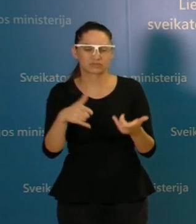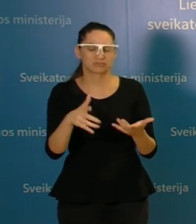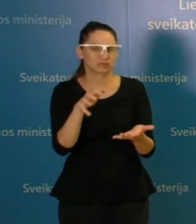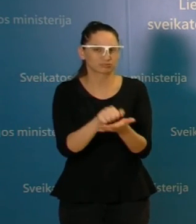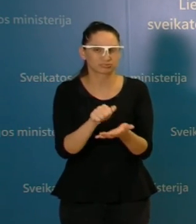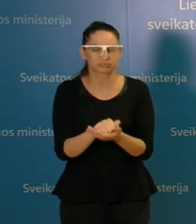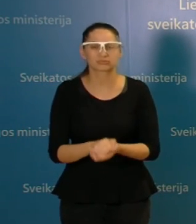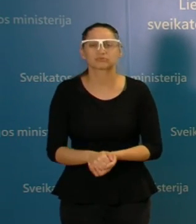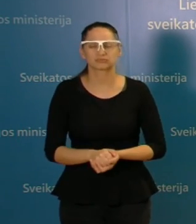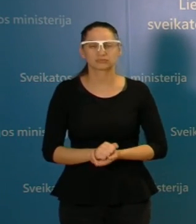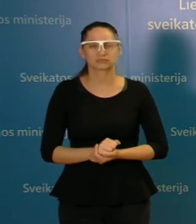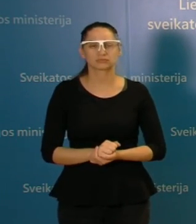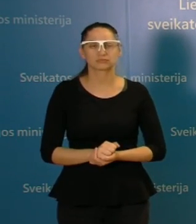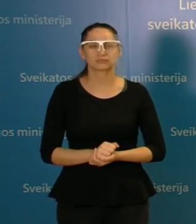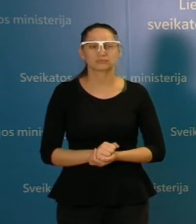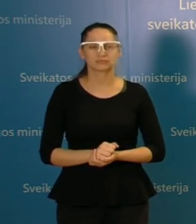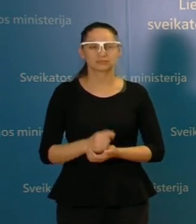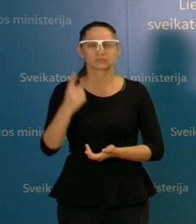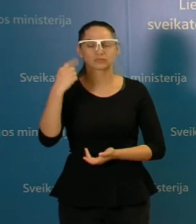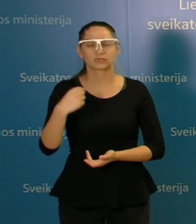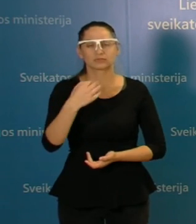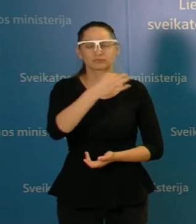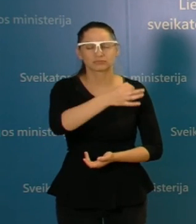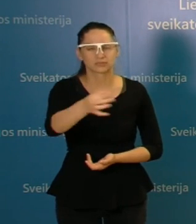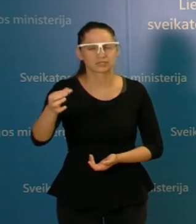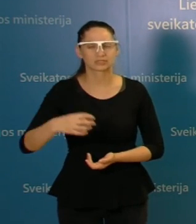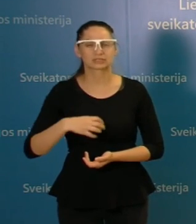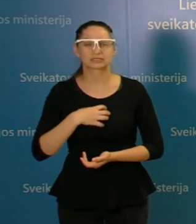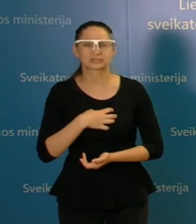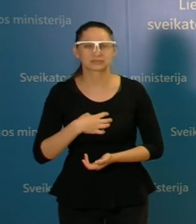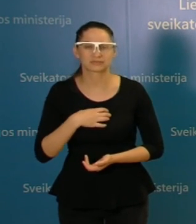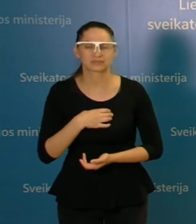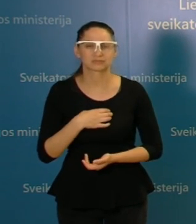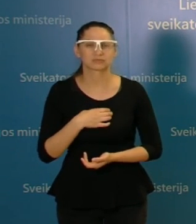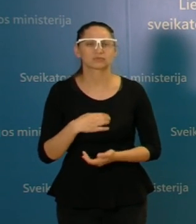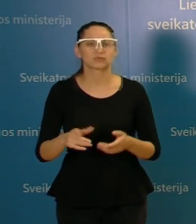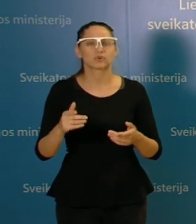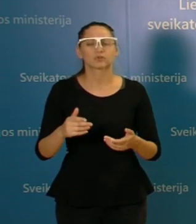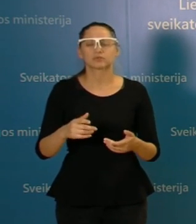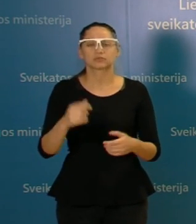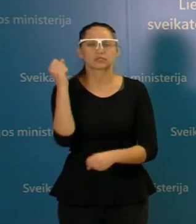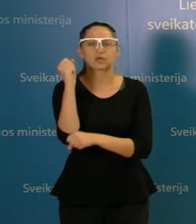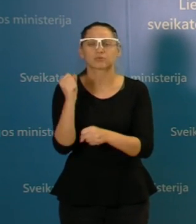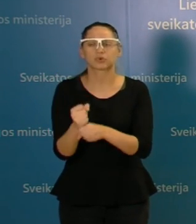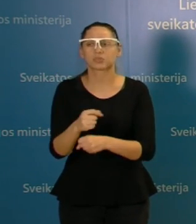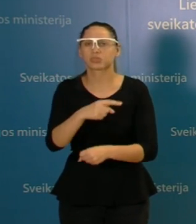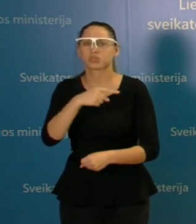ieškoma, bet aš dar kartą noriu pasakyti, tai yra nebegalinis resursas. Jeigu žmonės galvoja, kad ir